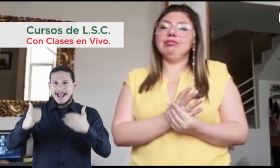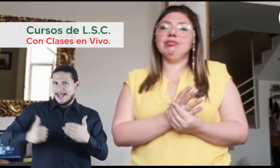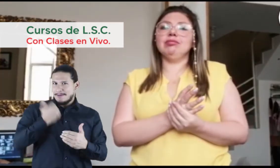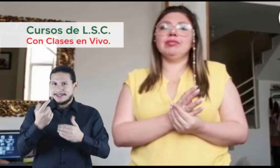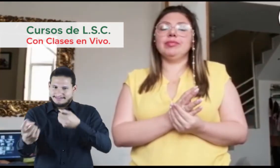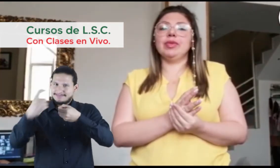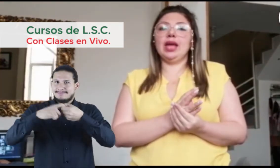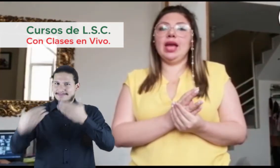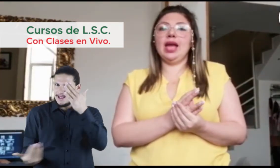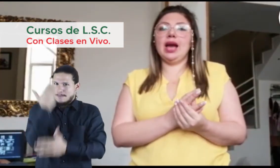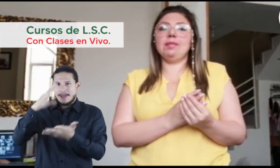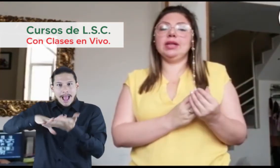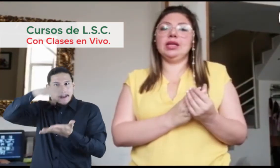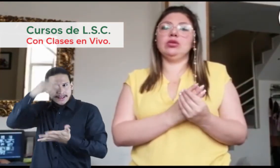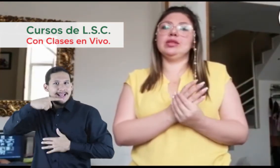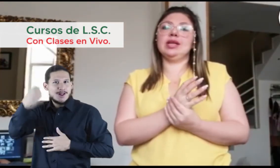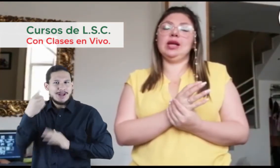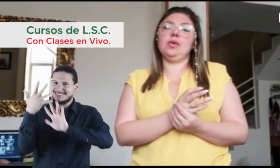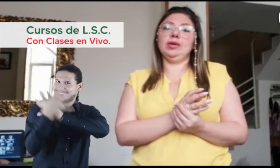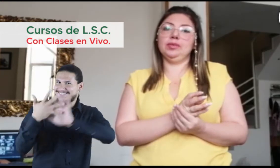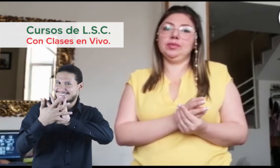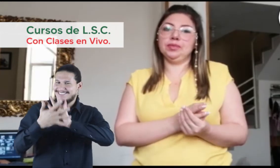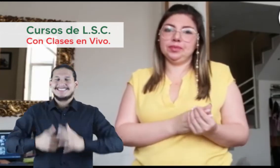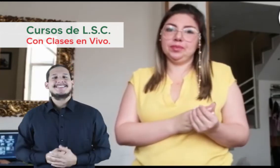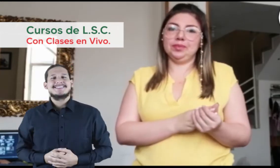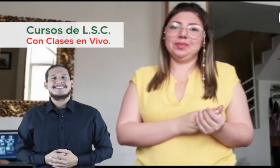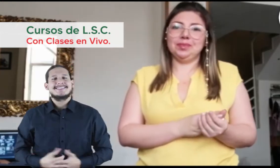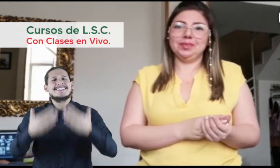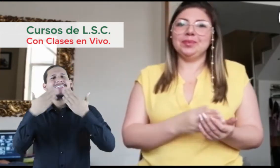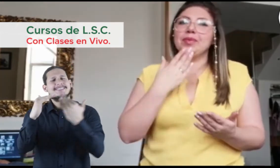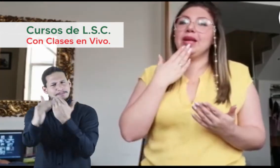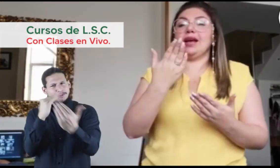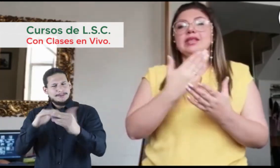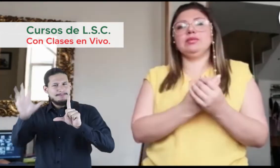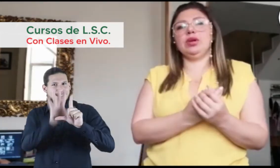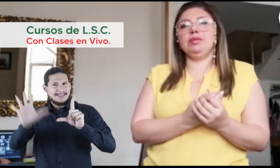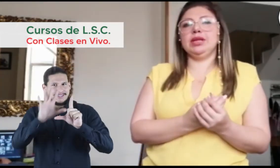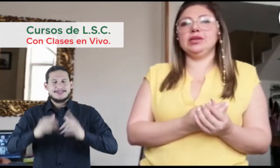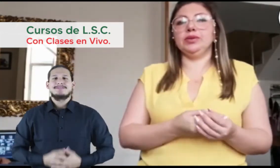aprendiendo esta lengua. Gracias por la invitación.